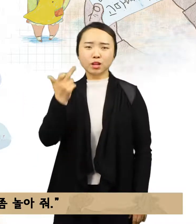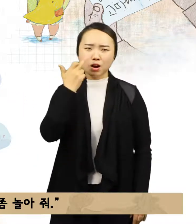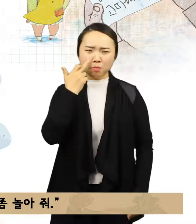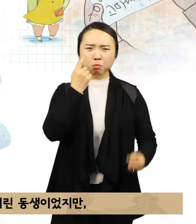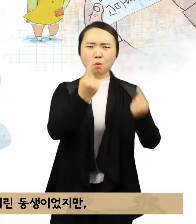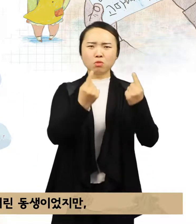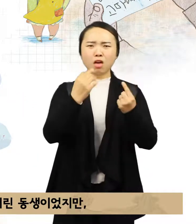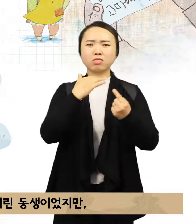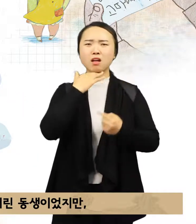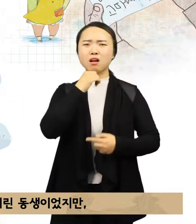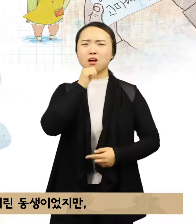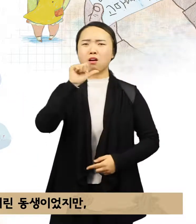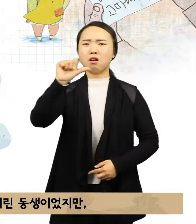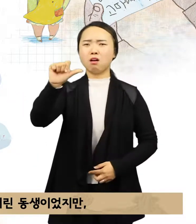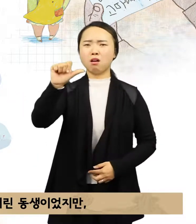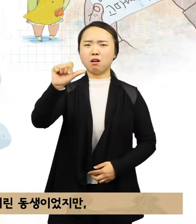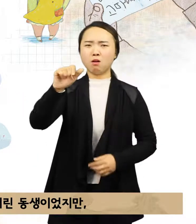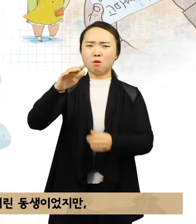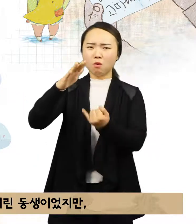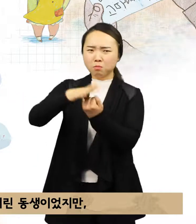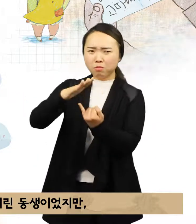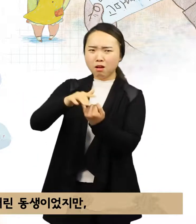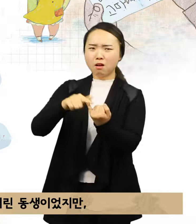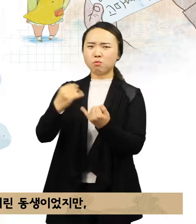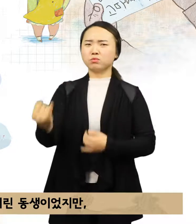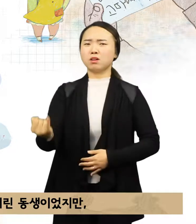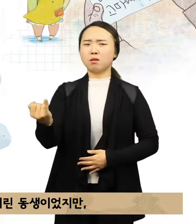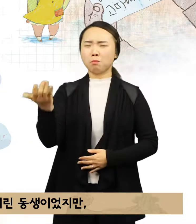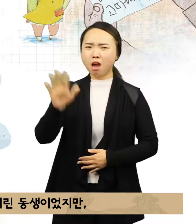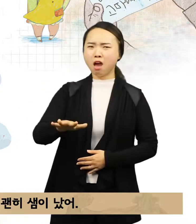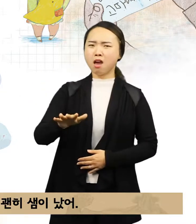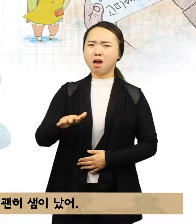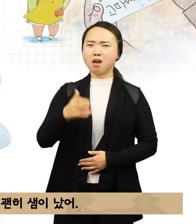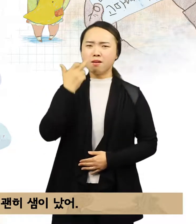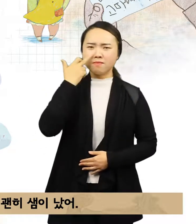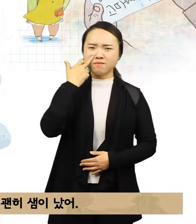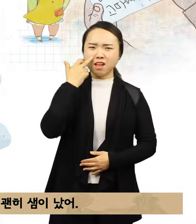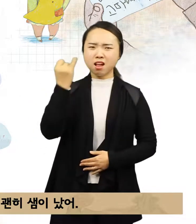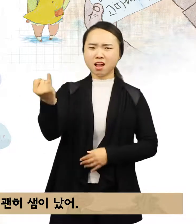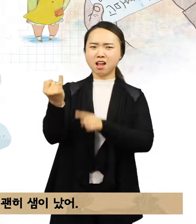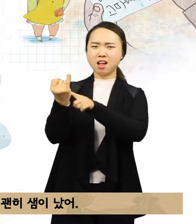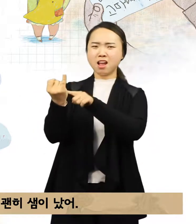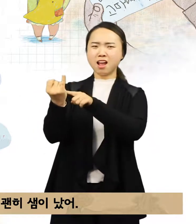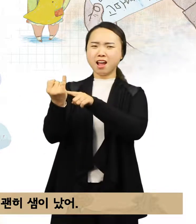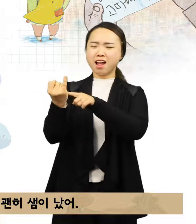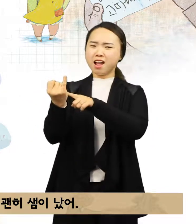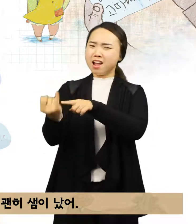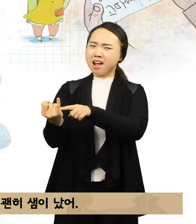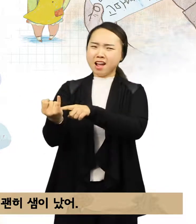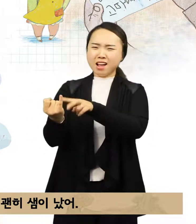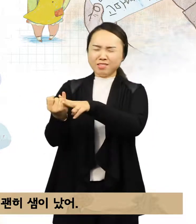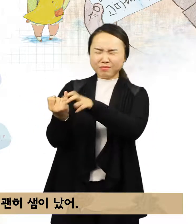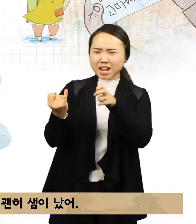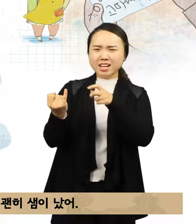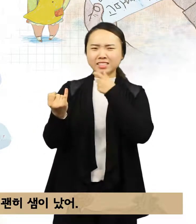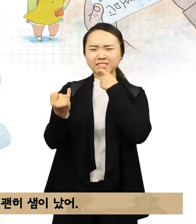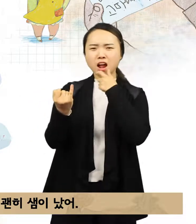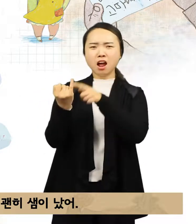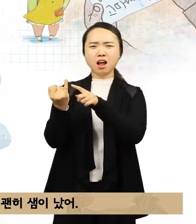지우보다 다섯 살이나 어린 동생이었지만 지우는 연우가 얄밉고 괜히 샘이 났어.